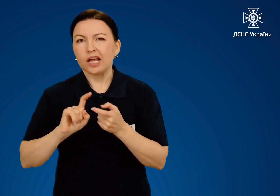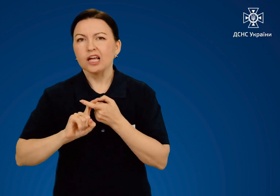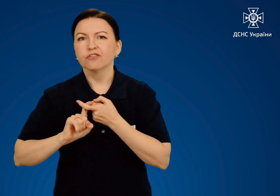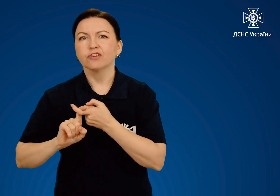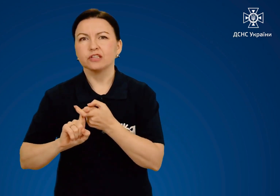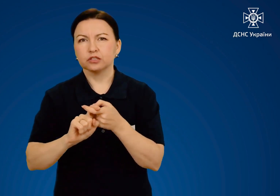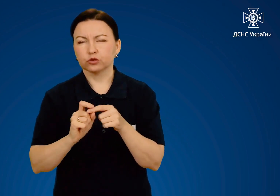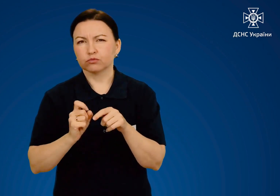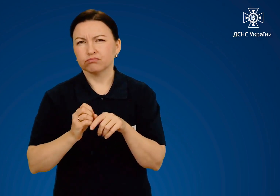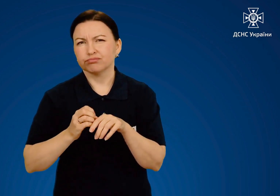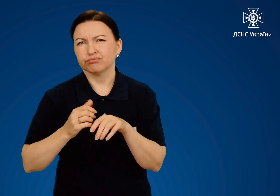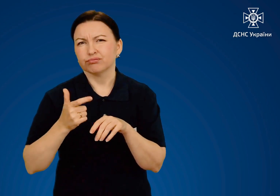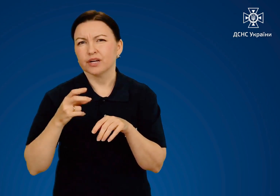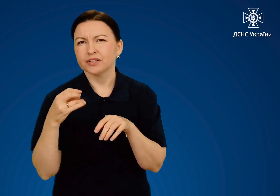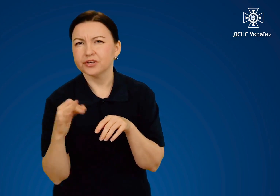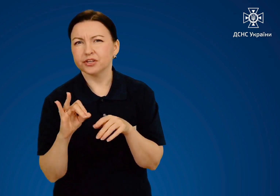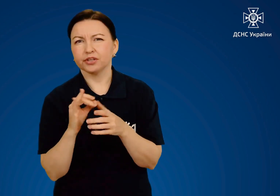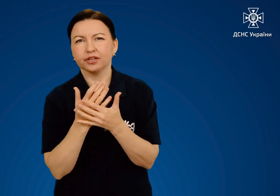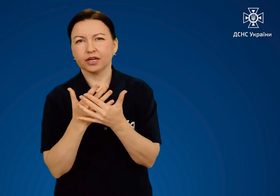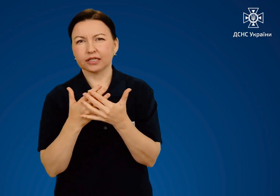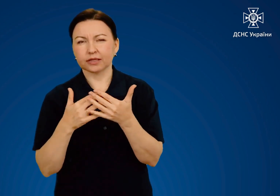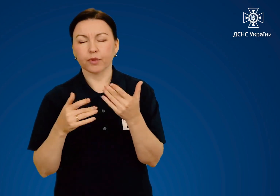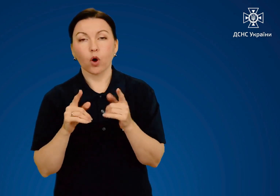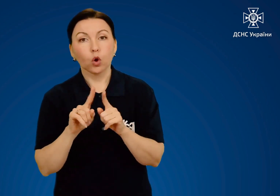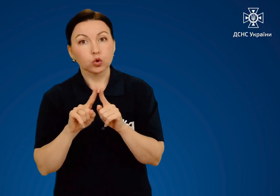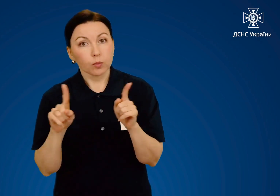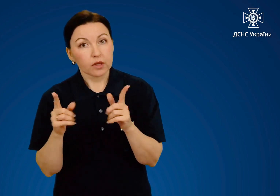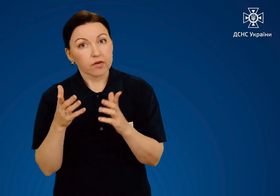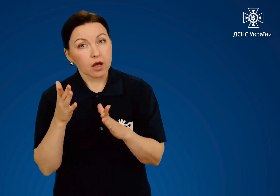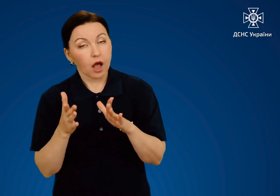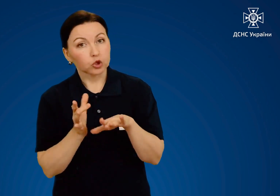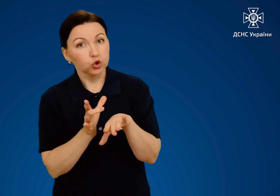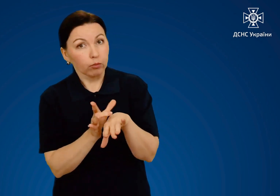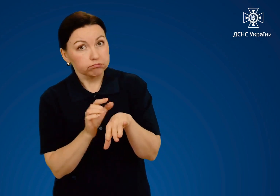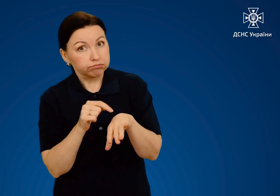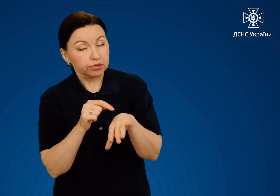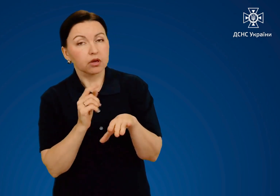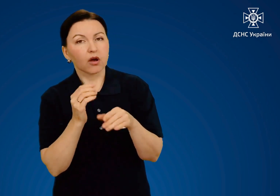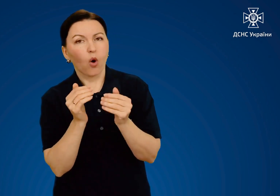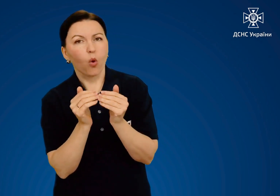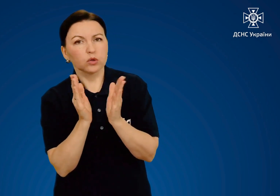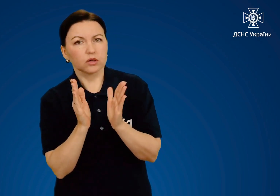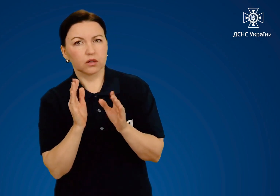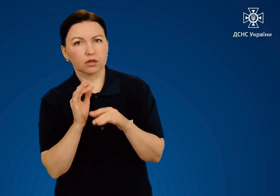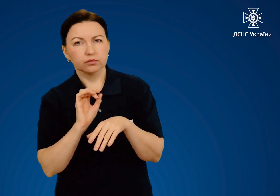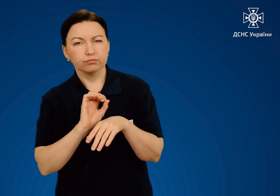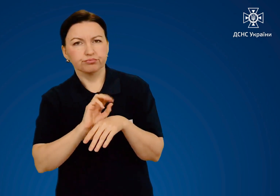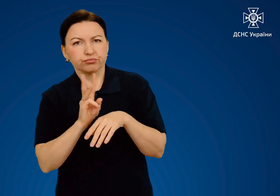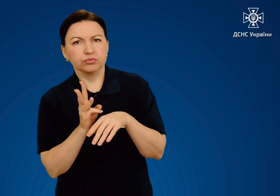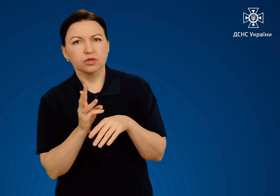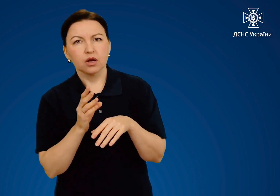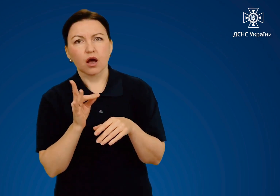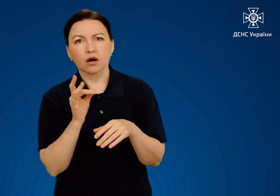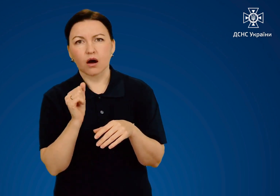розвитку інфекційного процесу, особливо якщо на ушкодженій ділянці відкрилась рана.